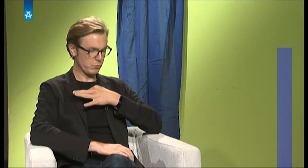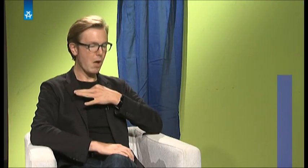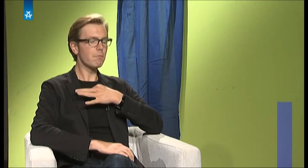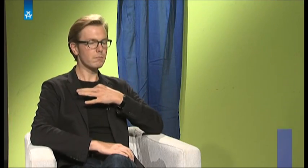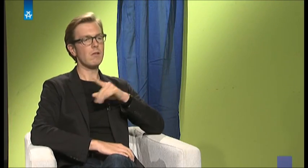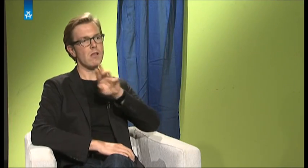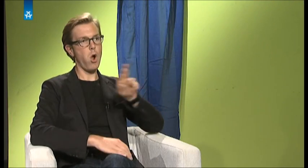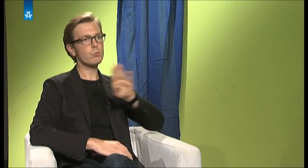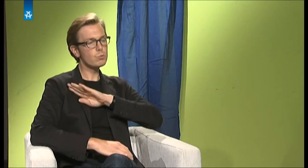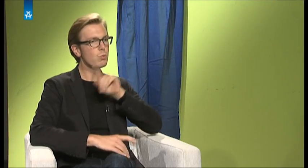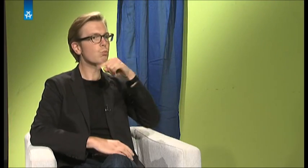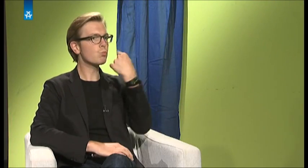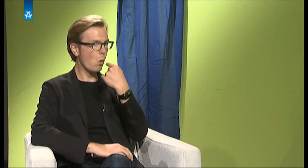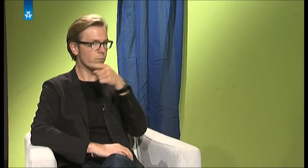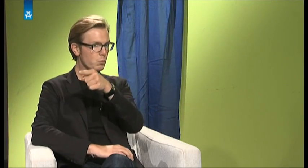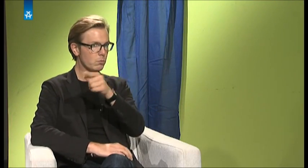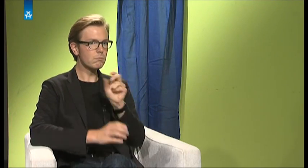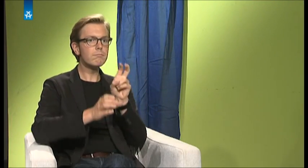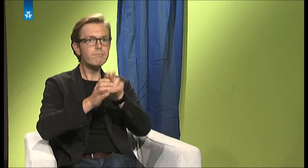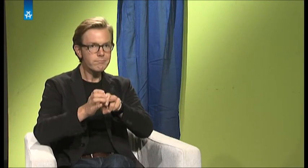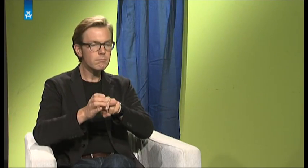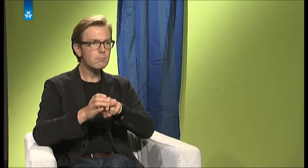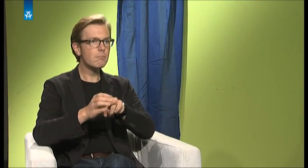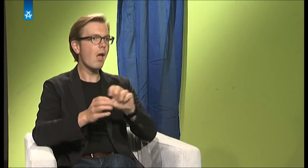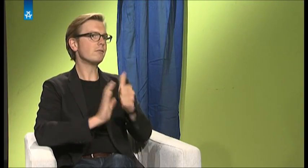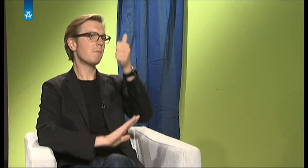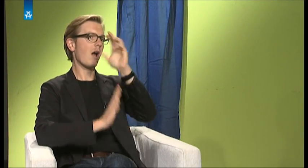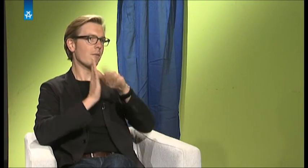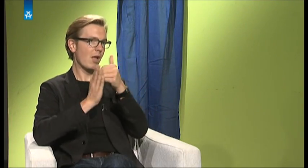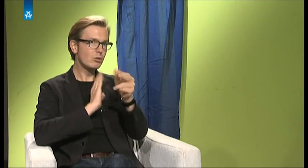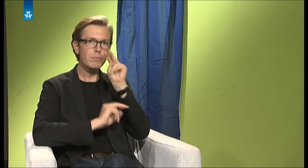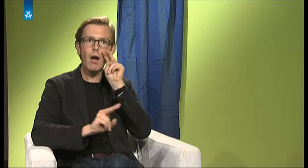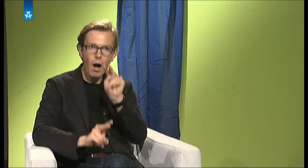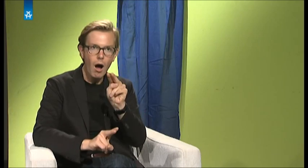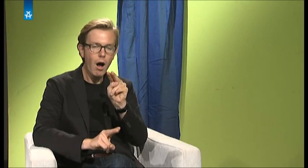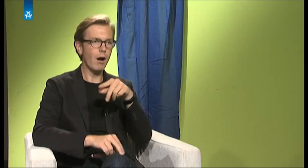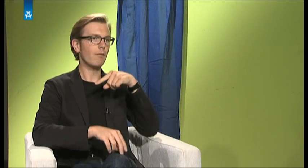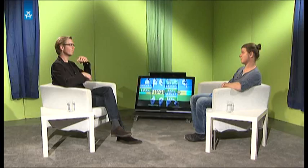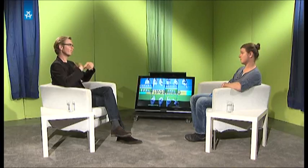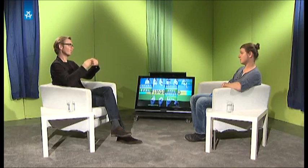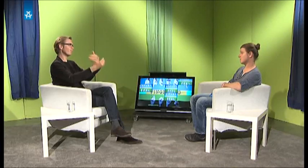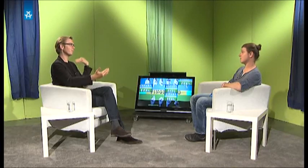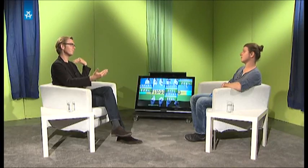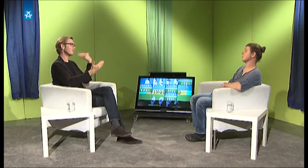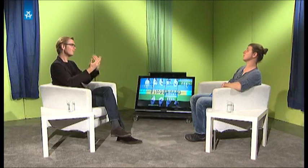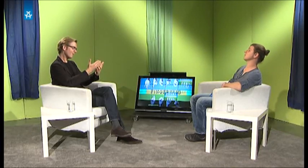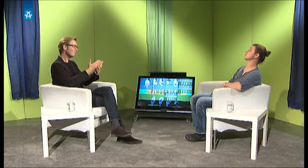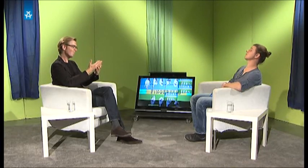hat nicht gepasst, bin dann in die Realschule nach Dortmund gegangen und habe da zum ersten Mal auch Kontakt zur Gebärdensprache gehabt und